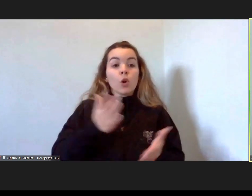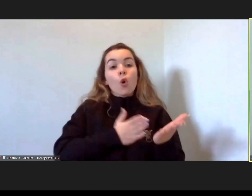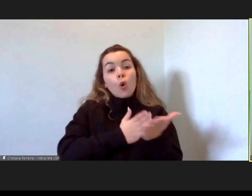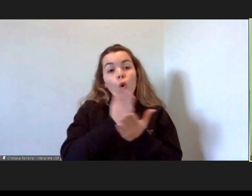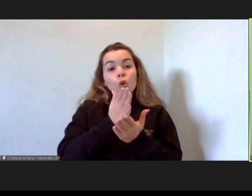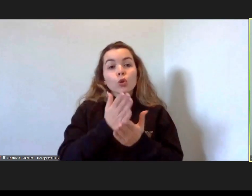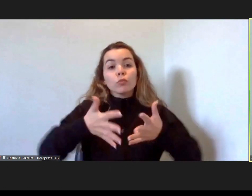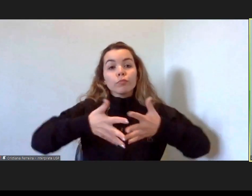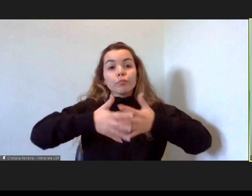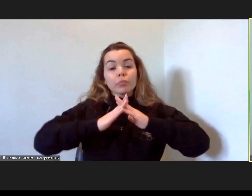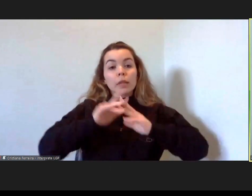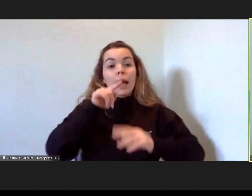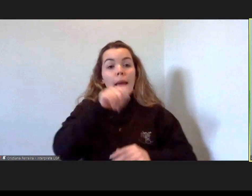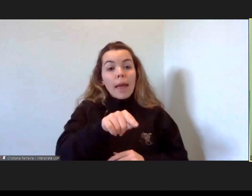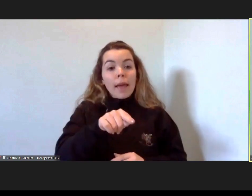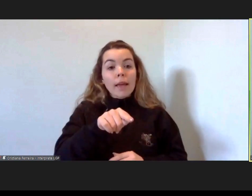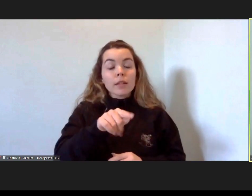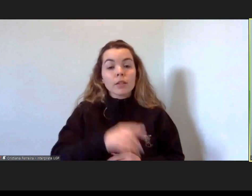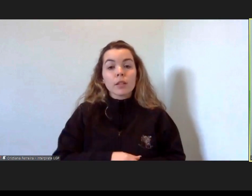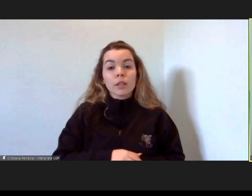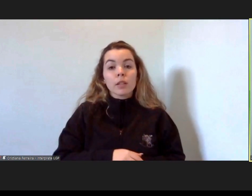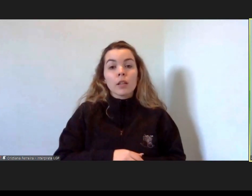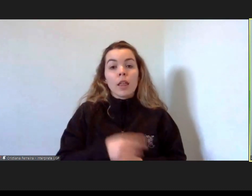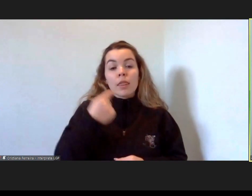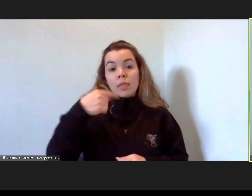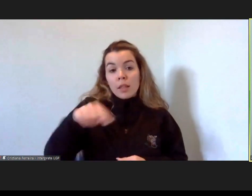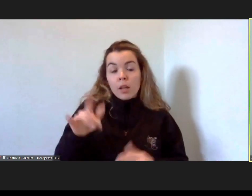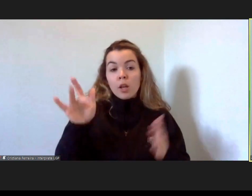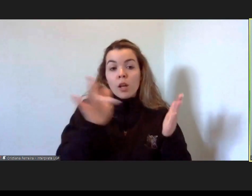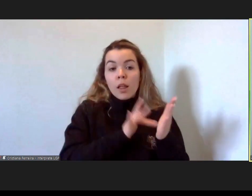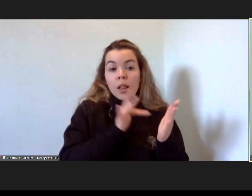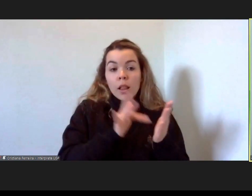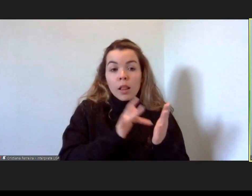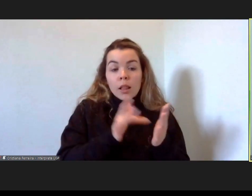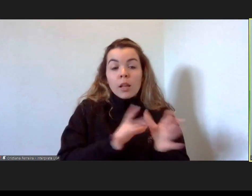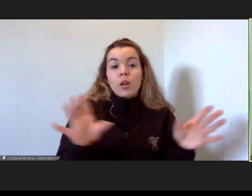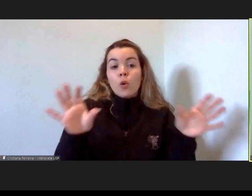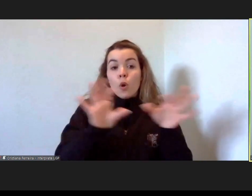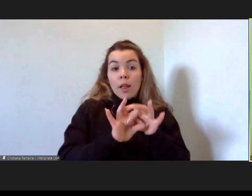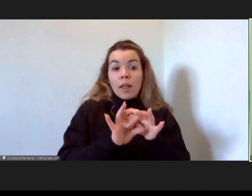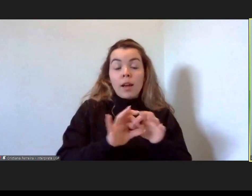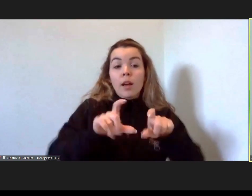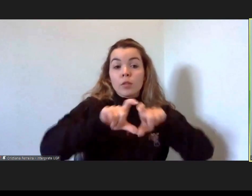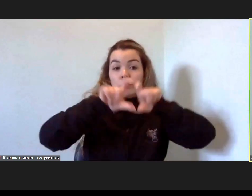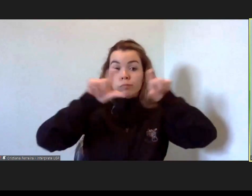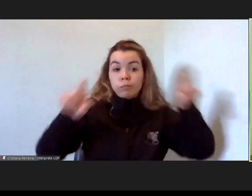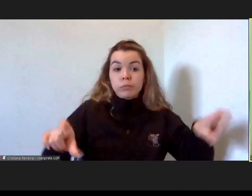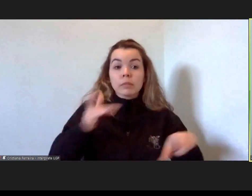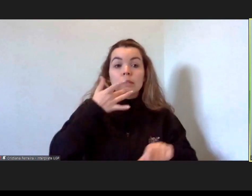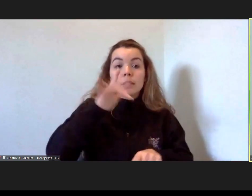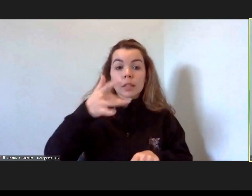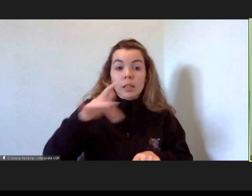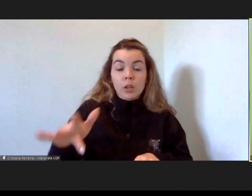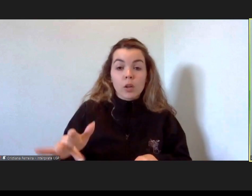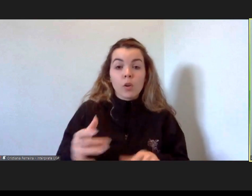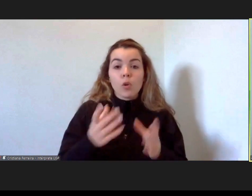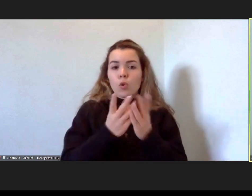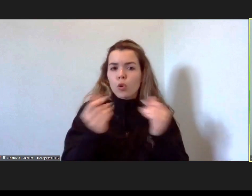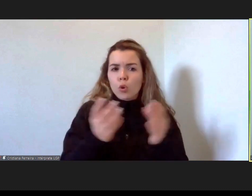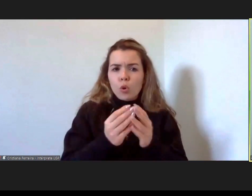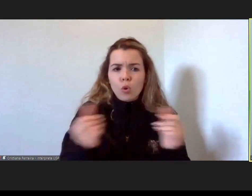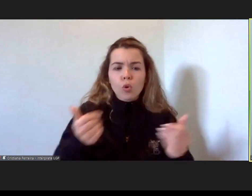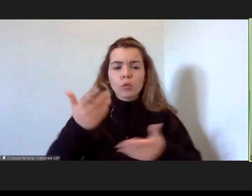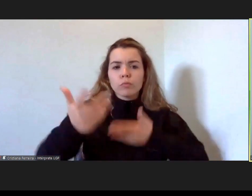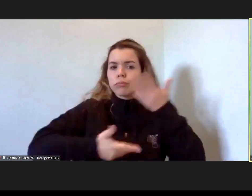estrutura, fizemos alguns manuais de empreendedorismo imigrante, com uma série de recursos didáticos para